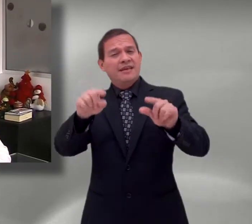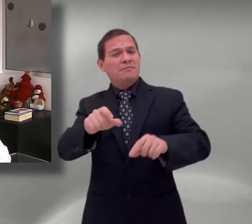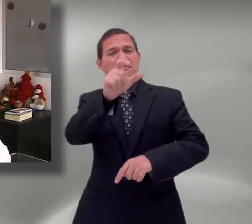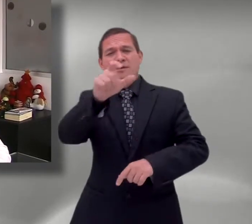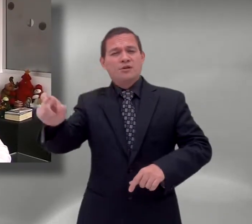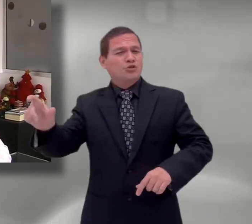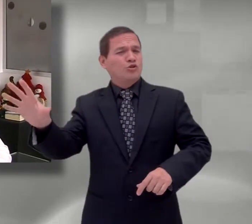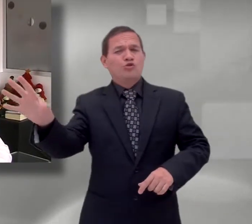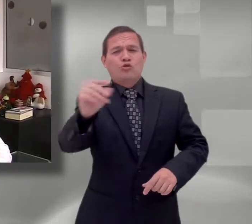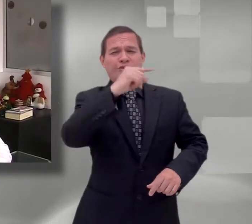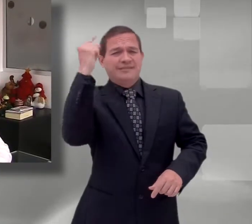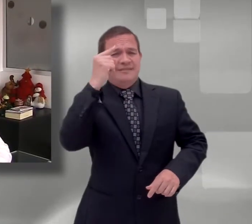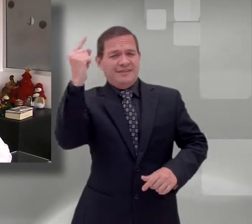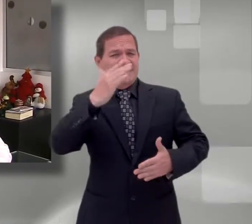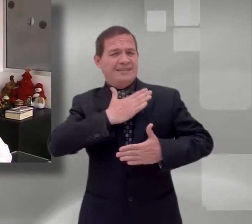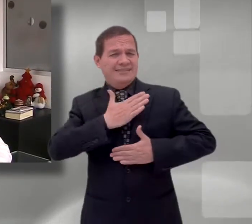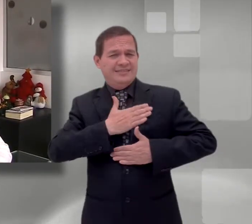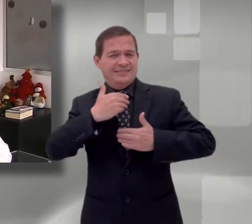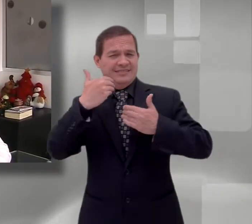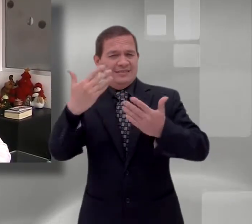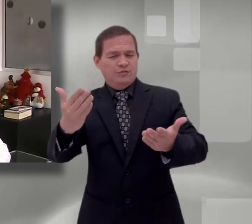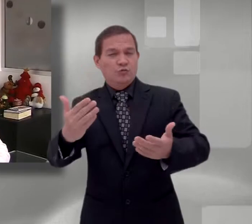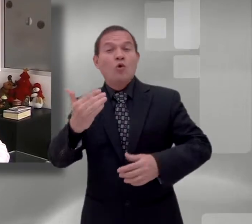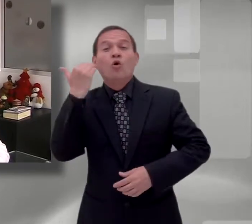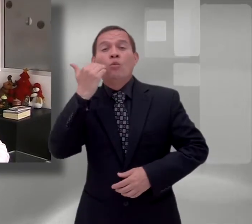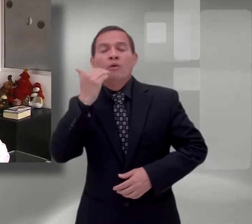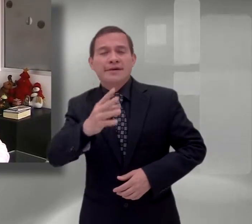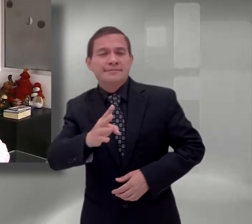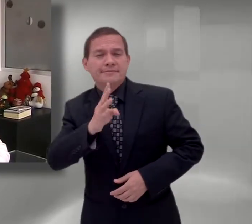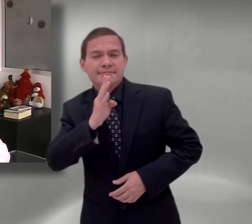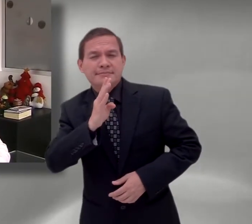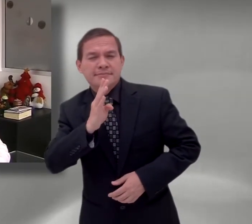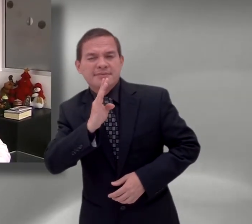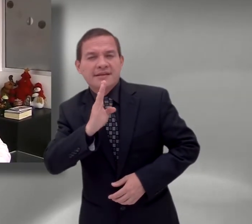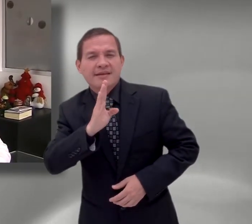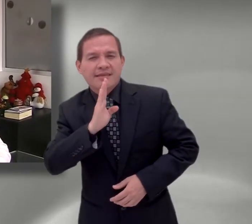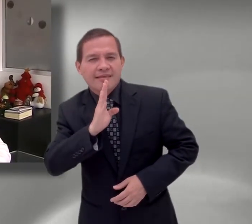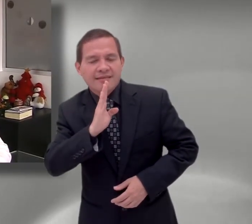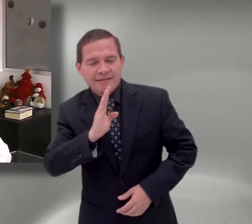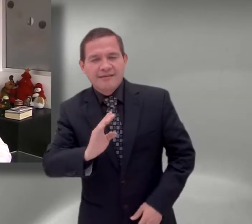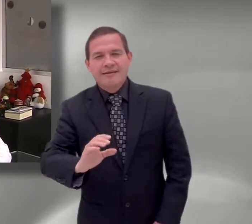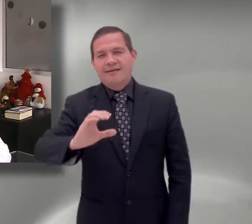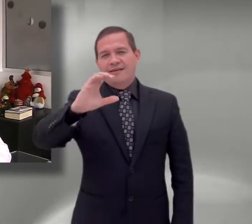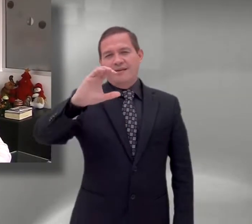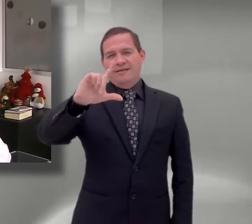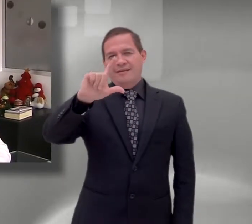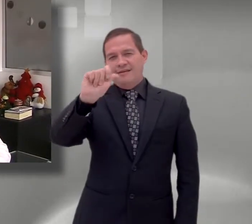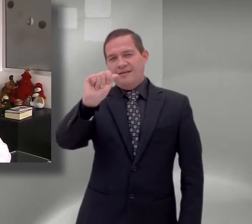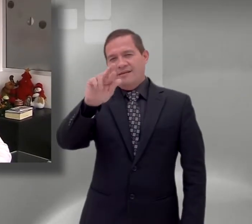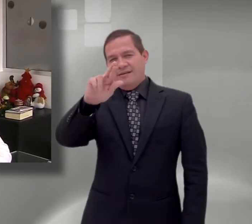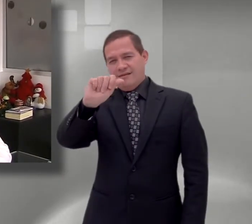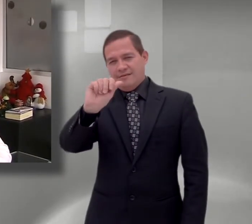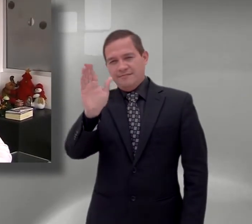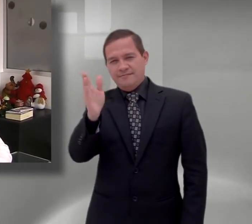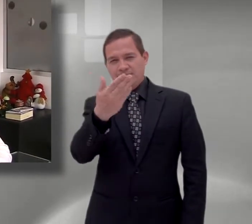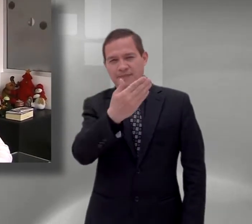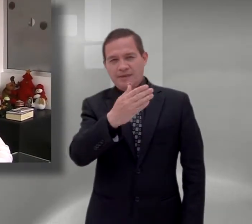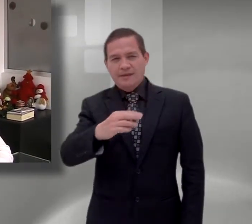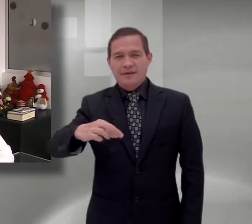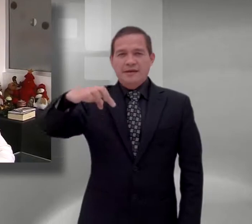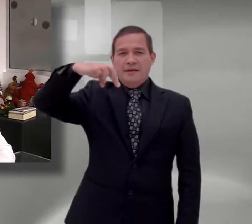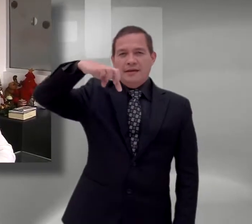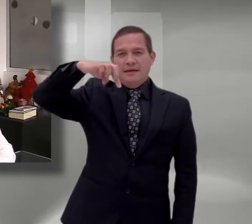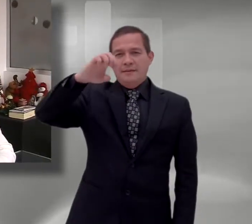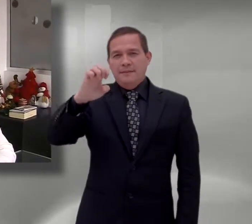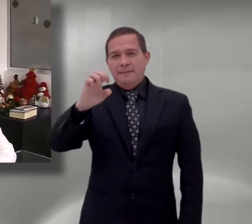Esperanza Pedraza Goyeneche, decana de la Escuela de Ciencias de la Educación de la UNAT. Hoy quiero dirigirme a ustedes